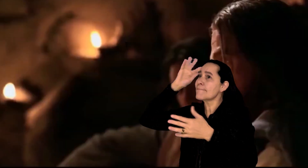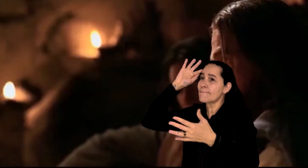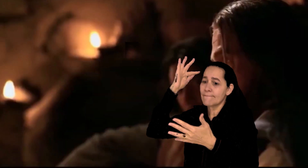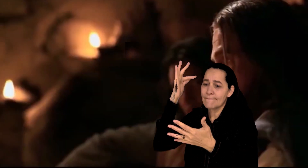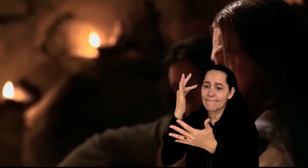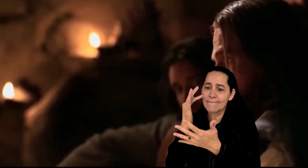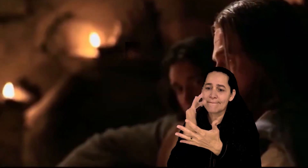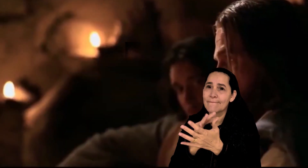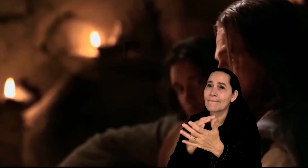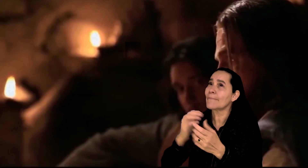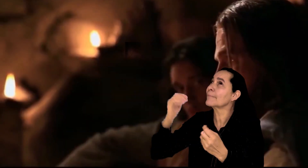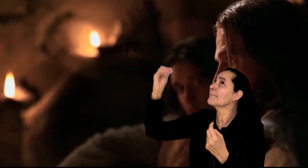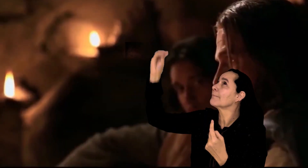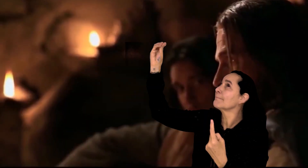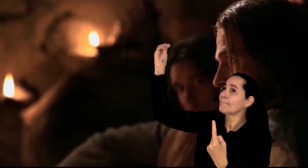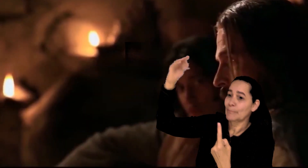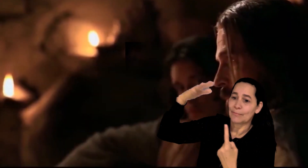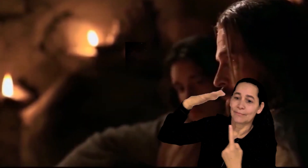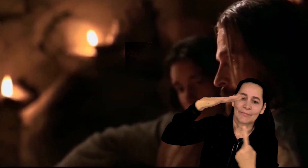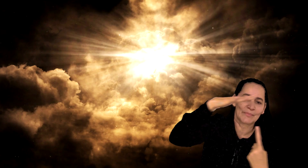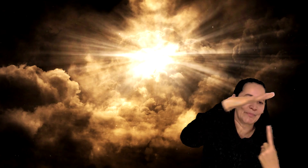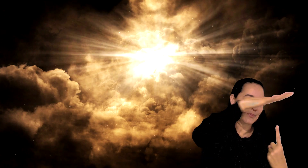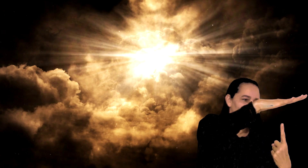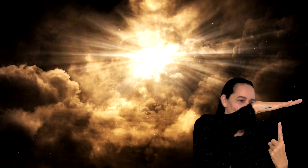guiava na luz